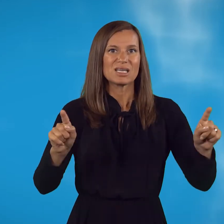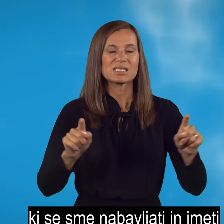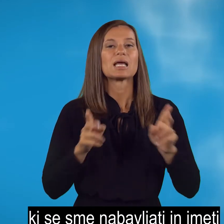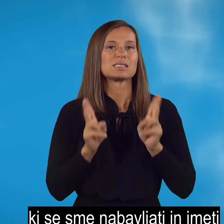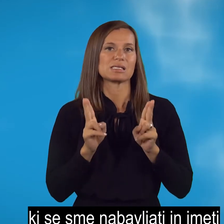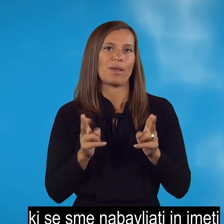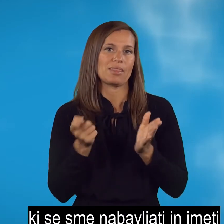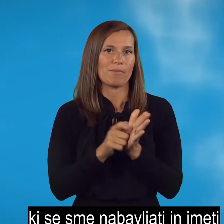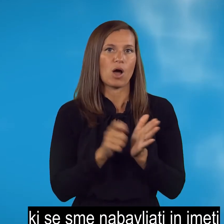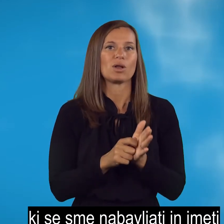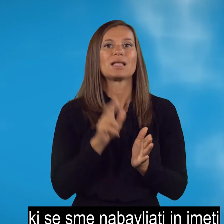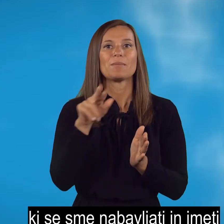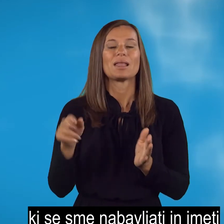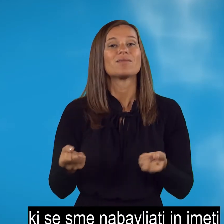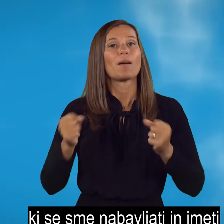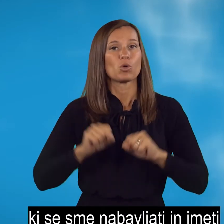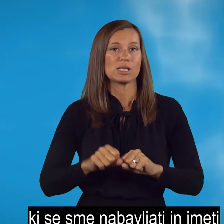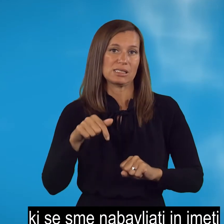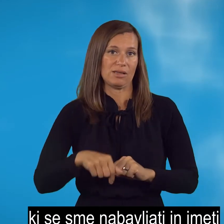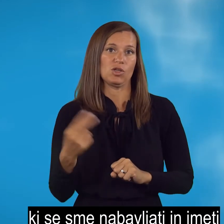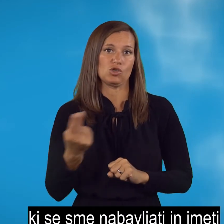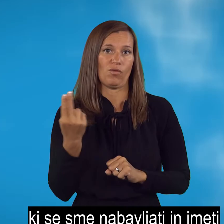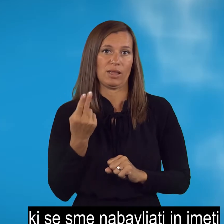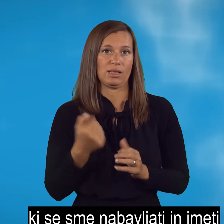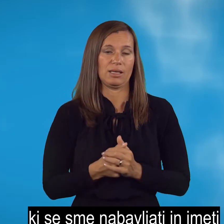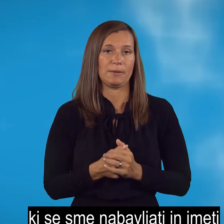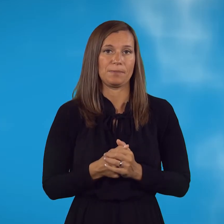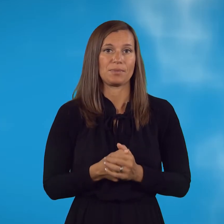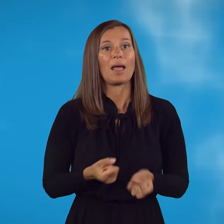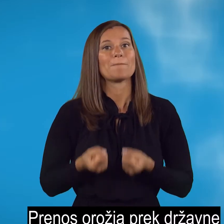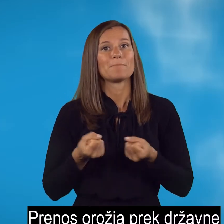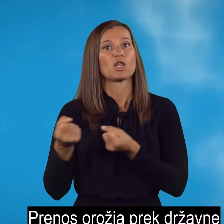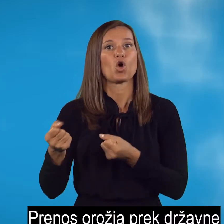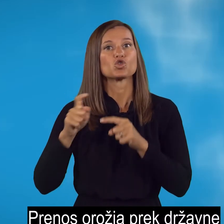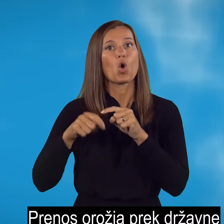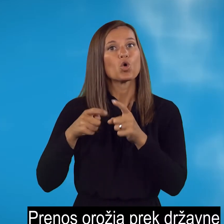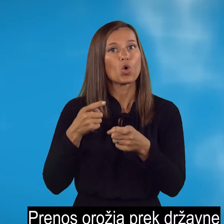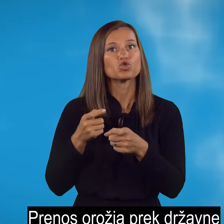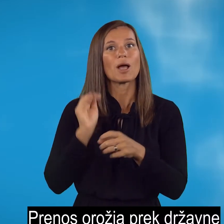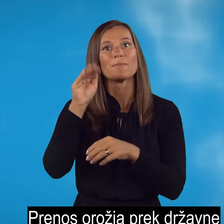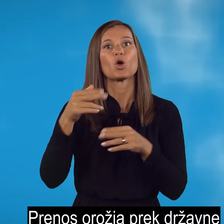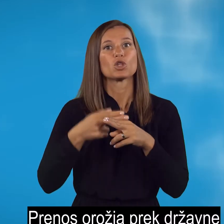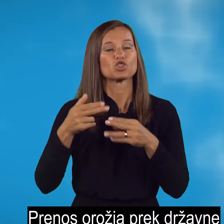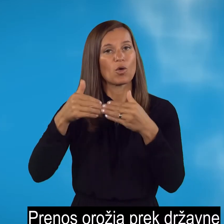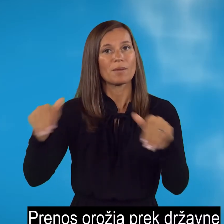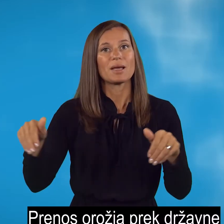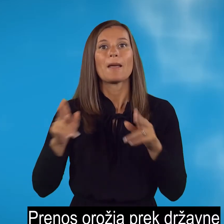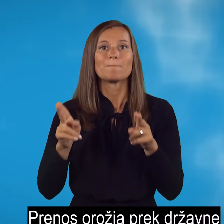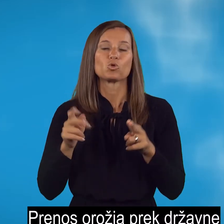sme nabavljati in imeti v posesti v Sloveniji. Prenos orožja prek državne meje je možen le na